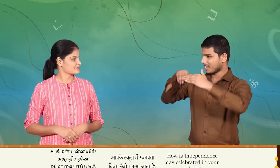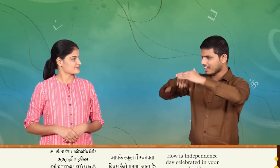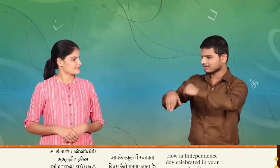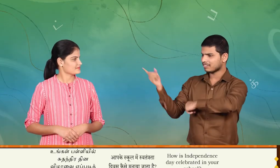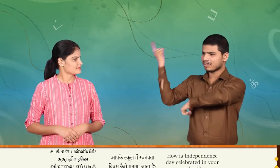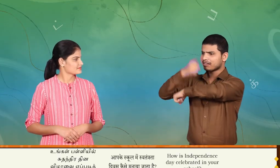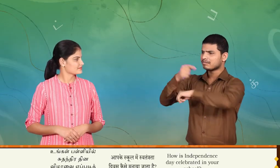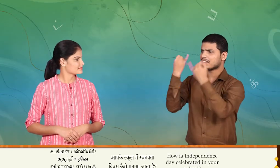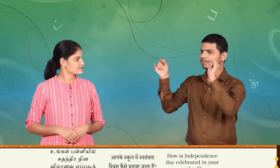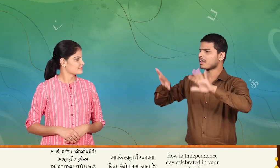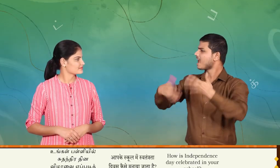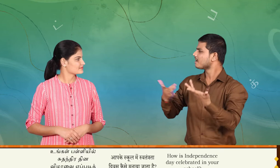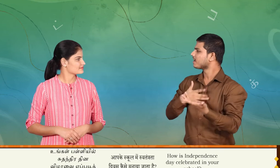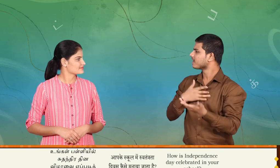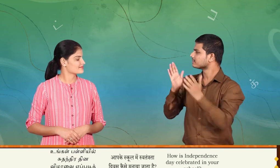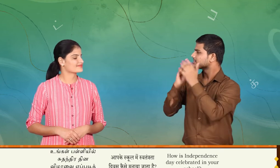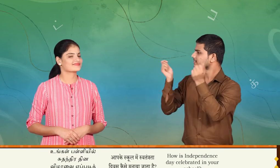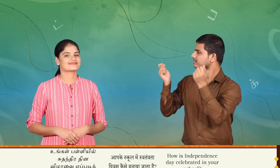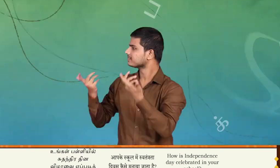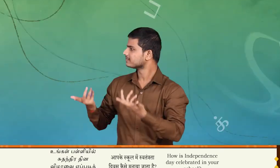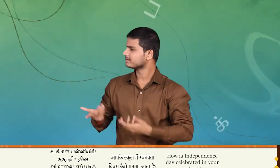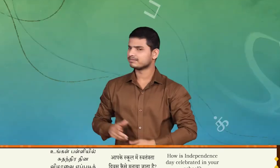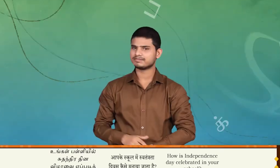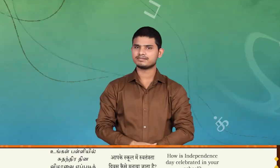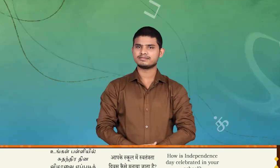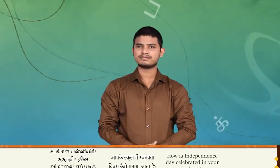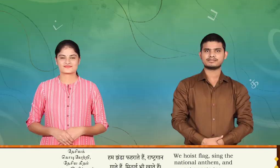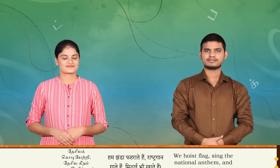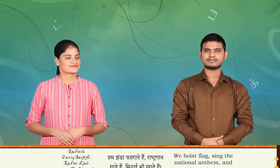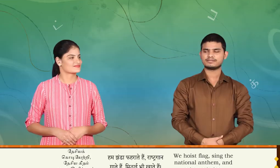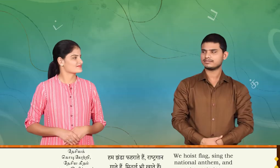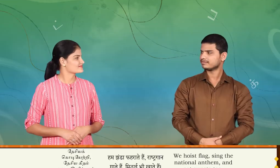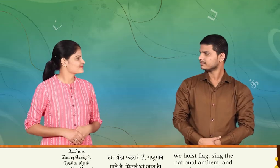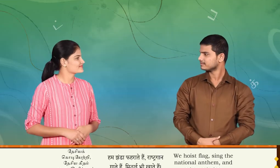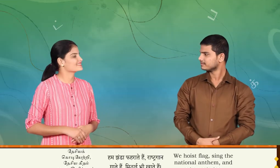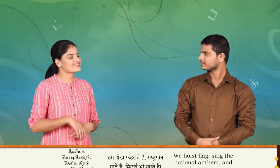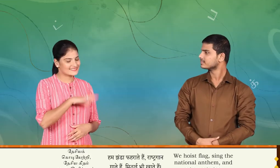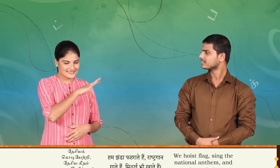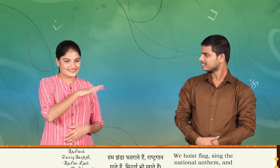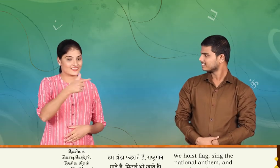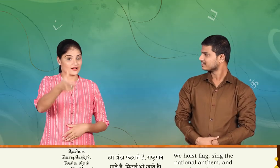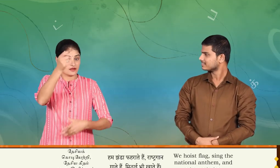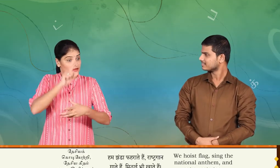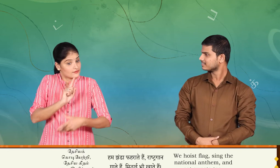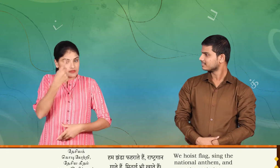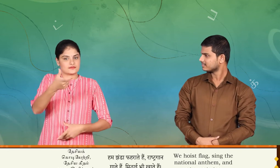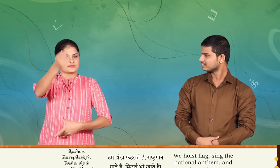சுதந்திரதின விழாவை எப்படி கொண்டாடி நீர்கள் தேசிய கொடி ஏற்றி